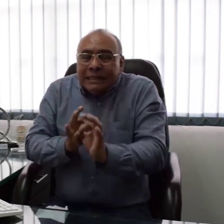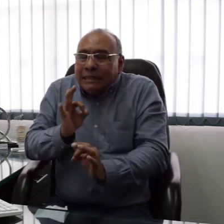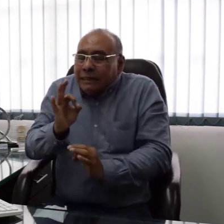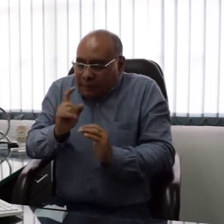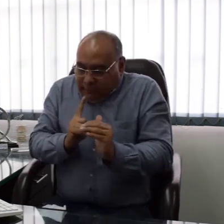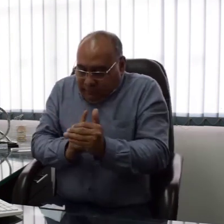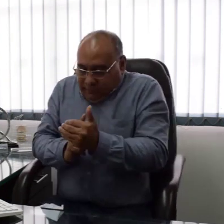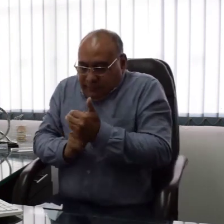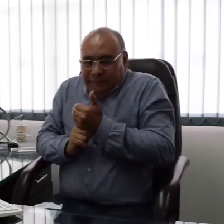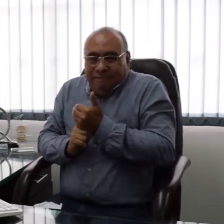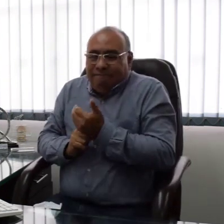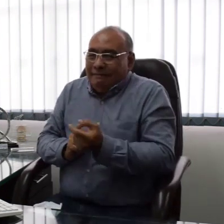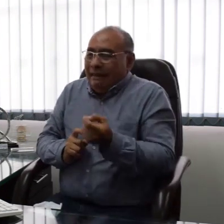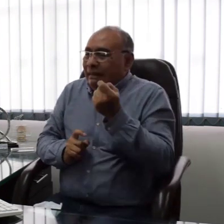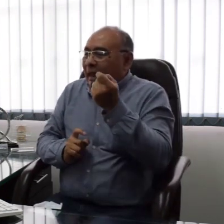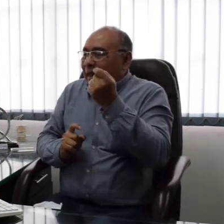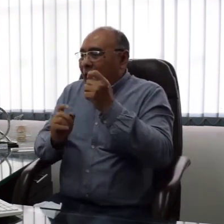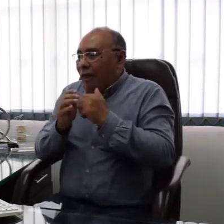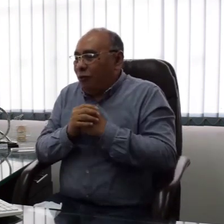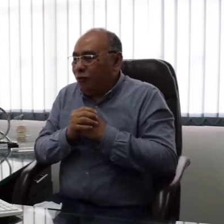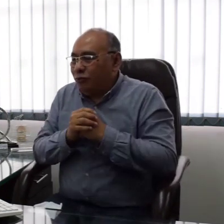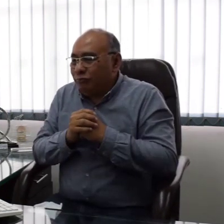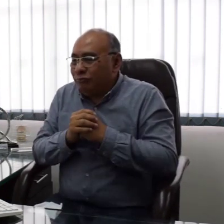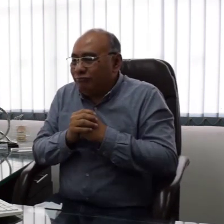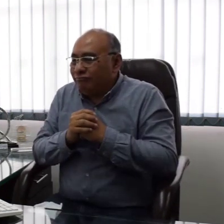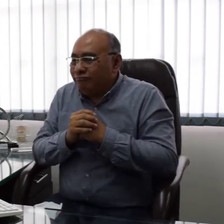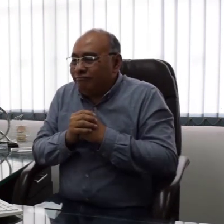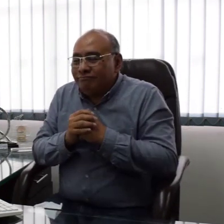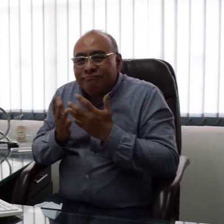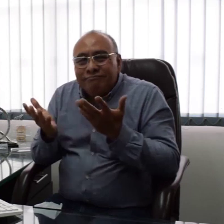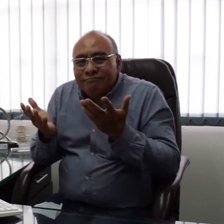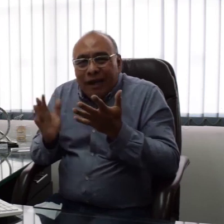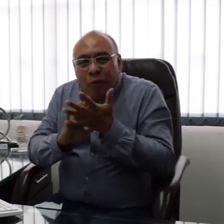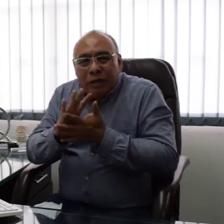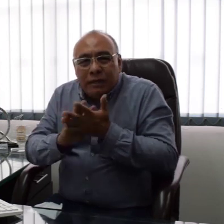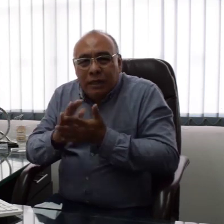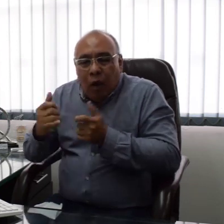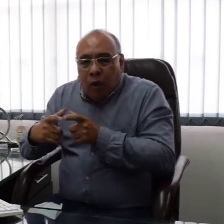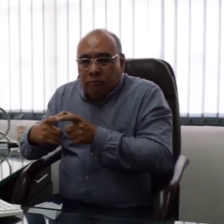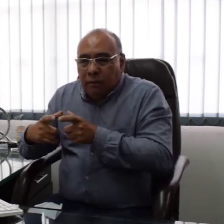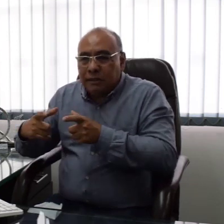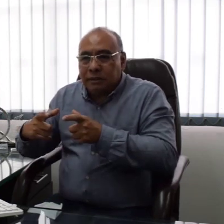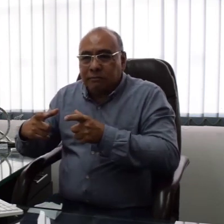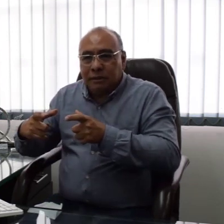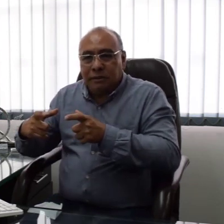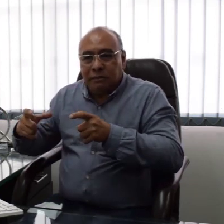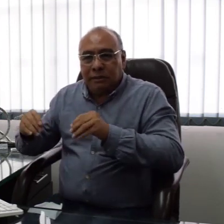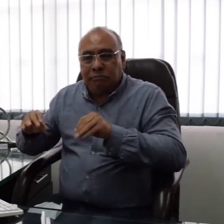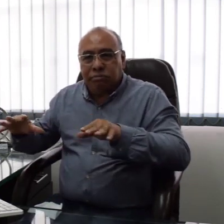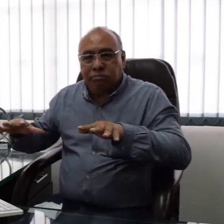Esta lengua minoritaria está en preservación y en proceso de crecimiento con el objetivo de que su difusión